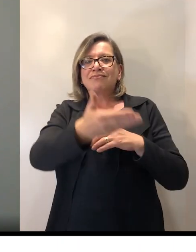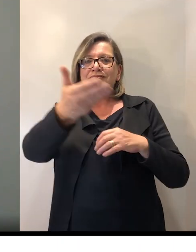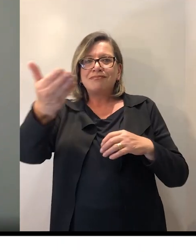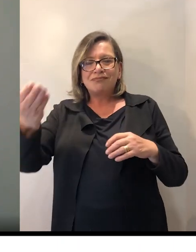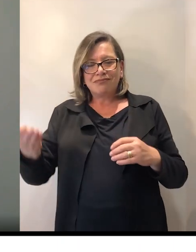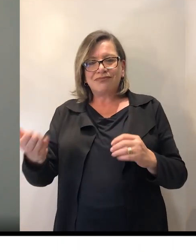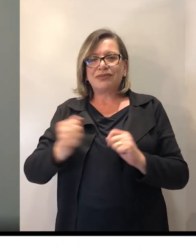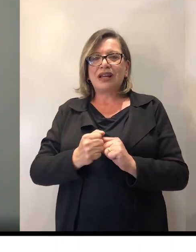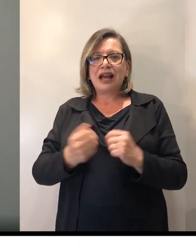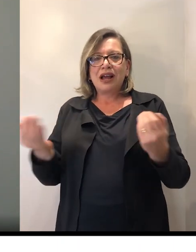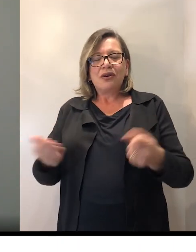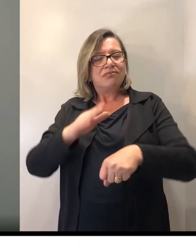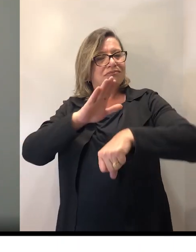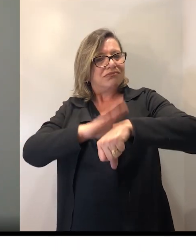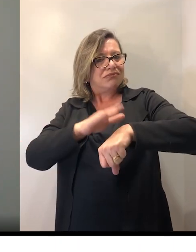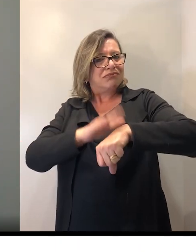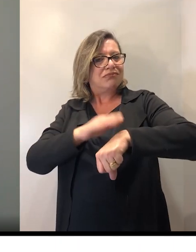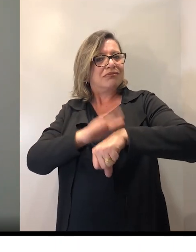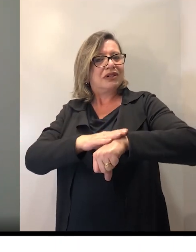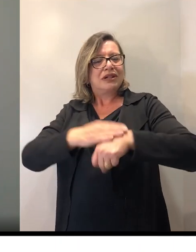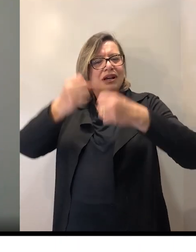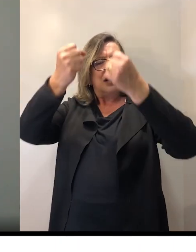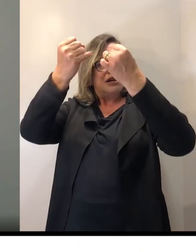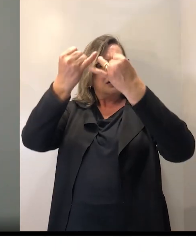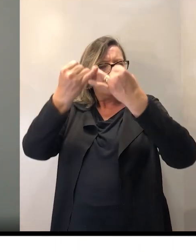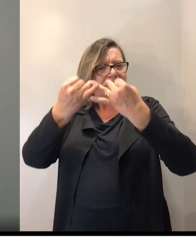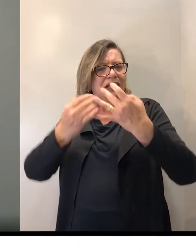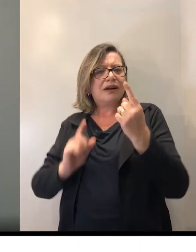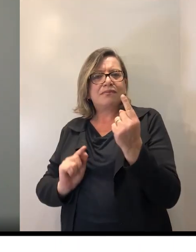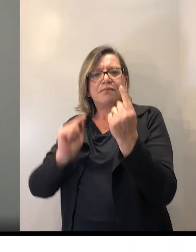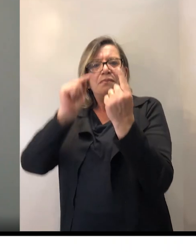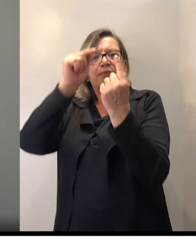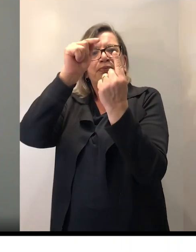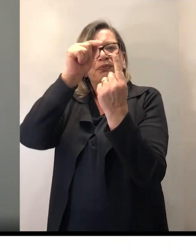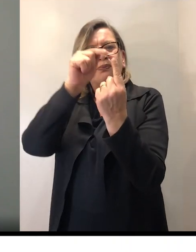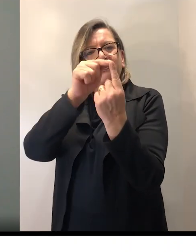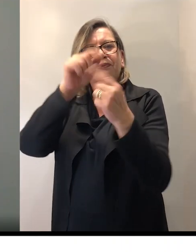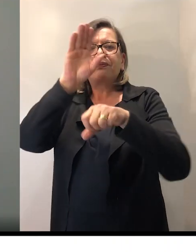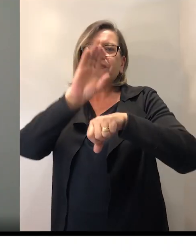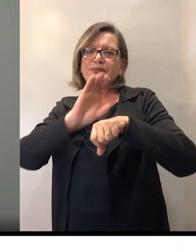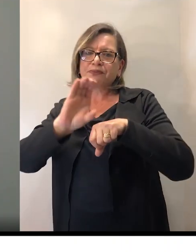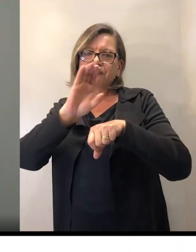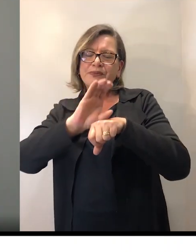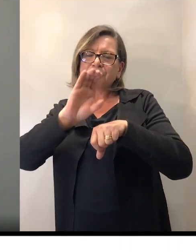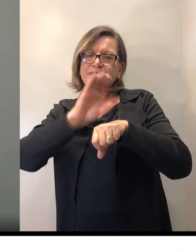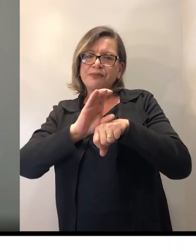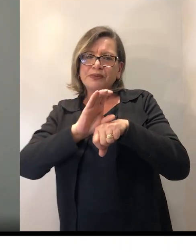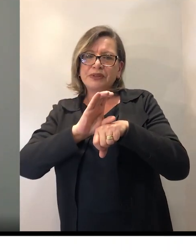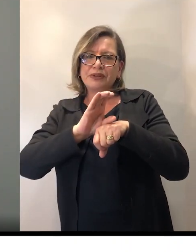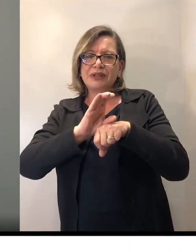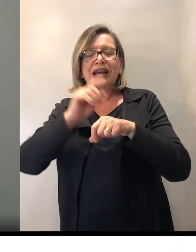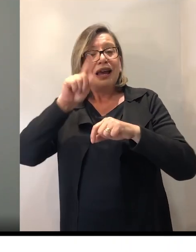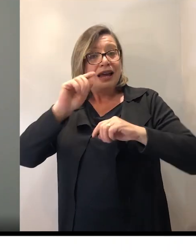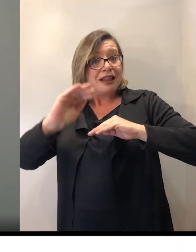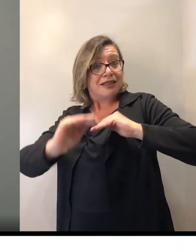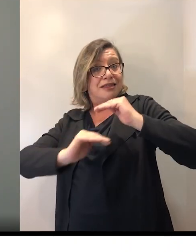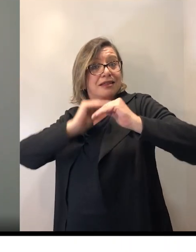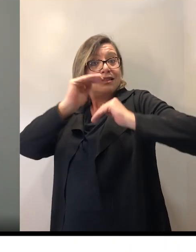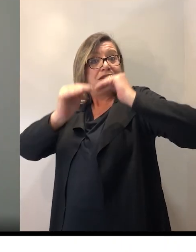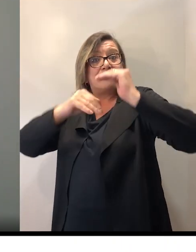discutir um pouquinho com vocês qual é o objetivo do nosso curso. É desenvolver a aprendizagem da